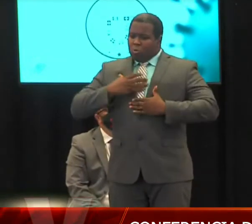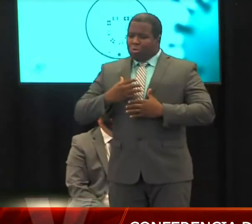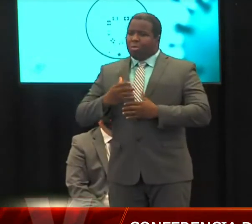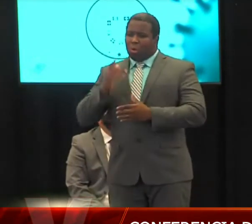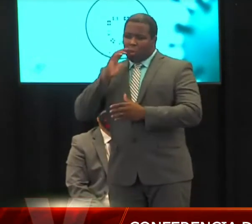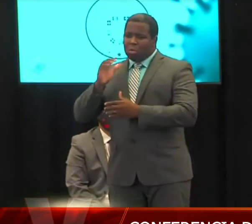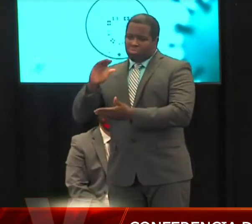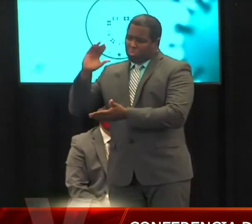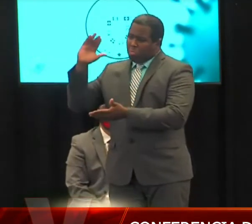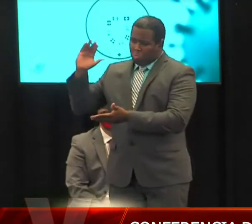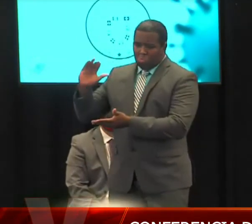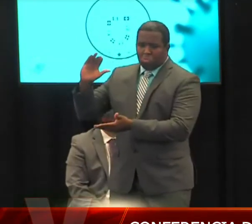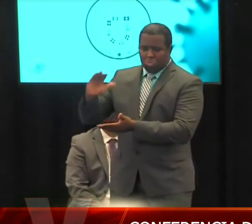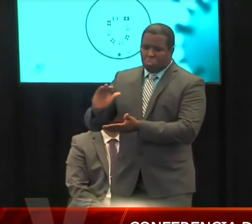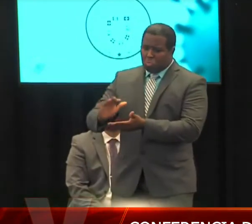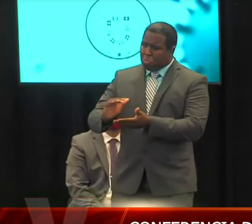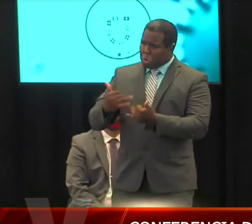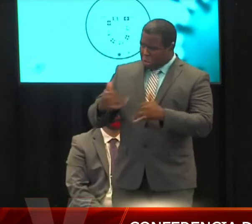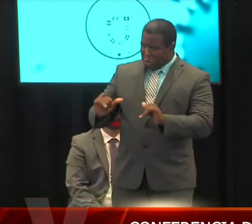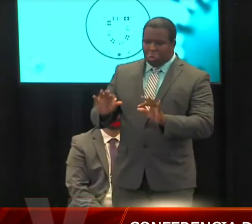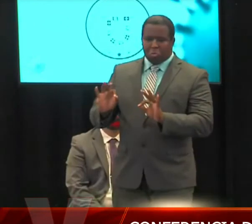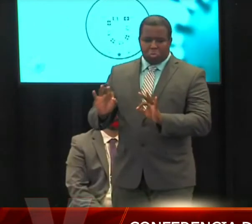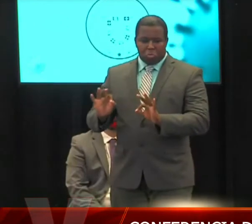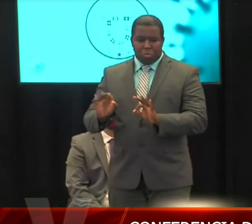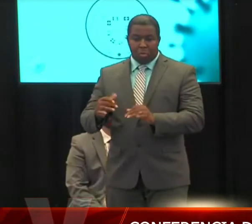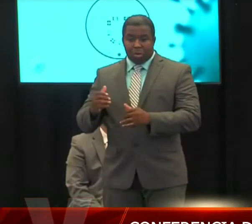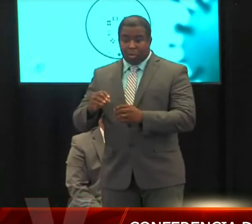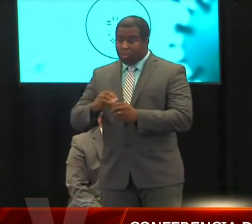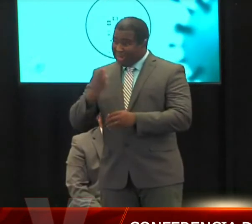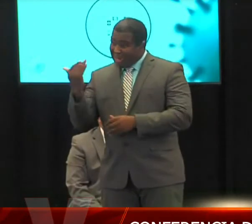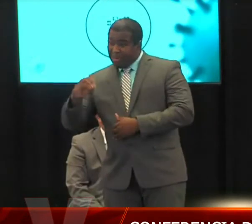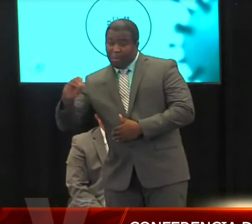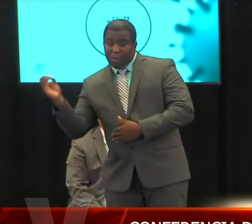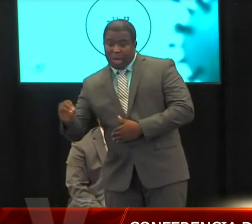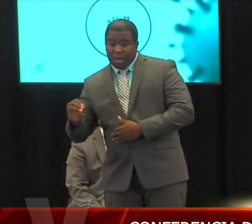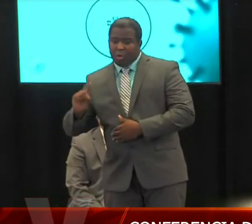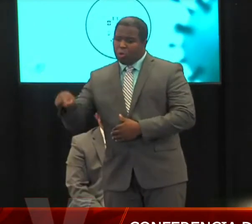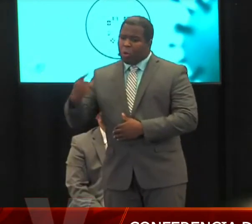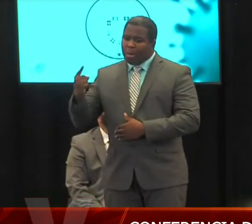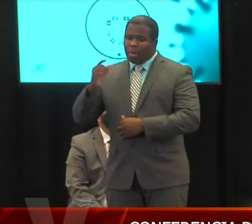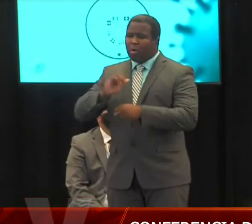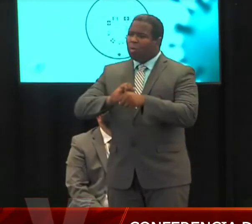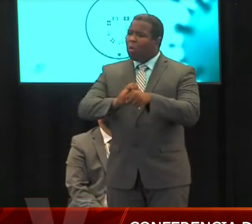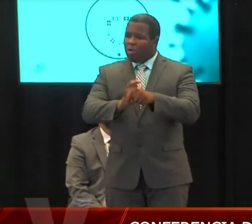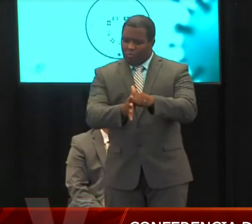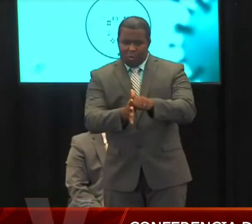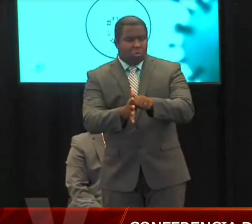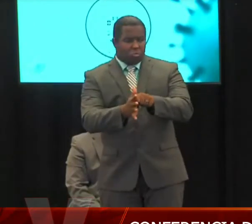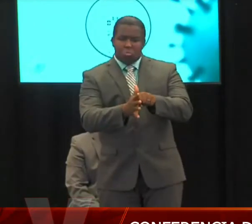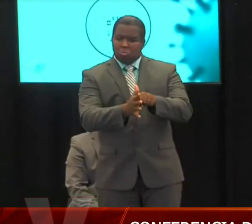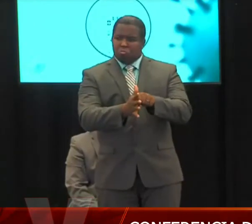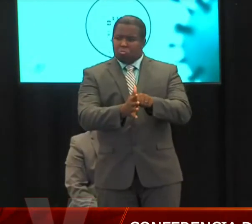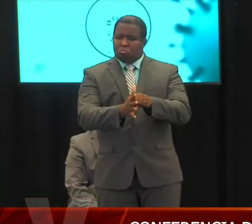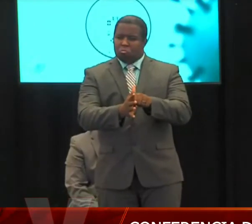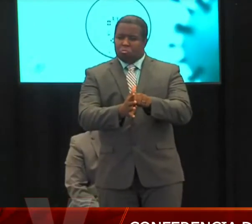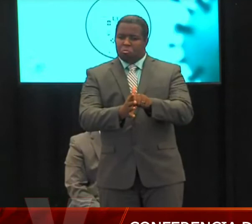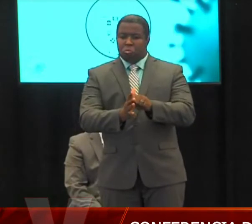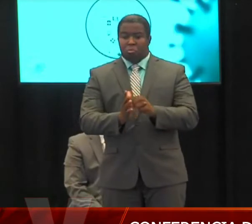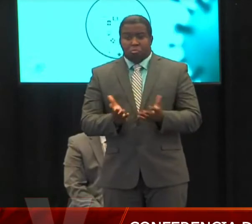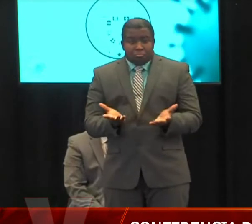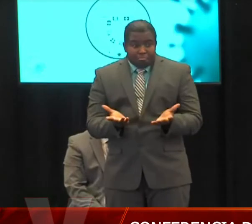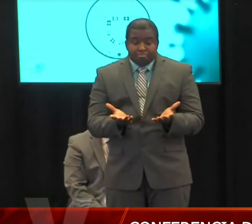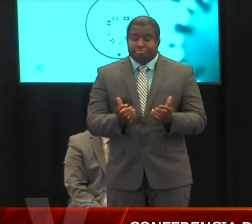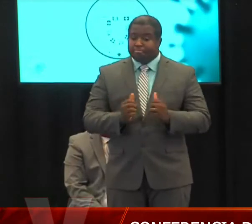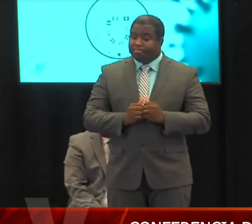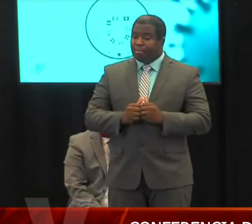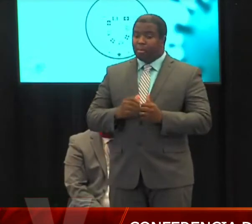15% es para COVID. La utilización de ventiladores, ni hablar, ¿verdad?, es debajo del 25% de la capacidad total. Así que